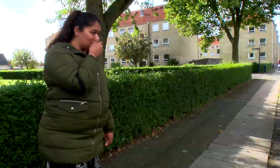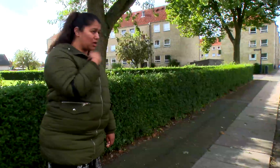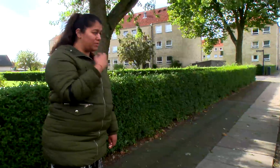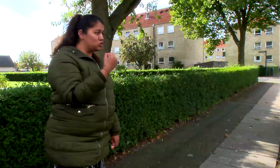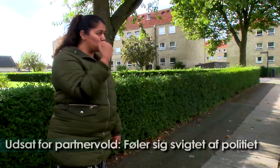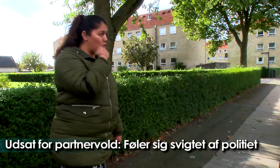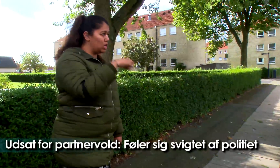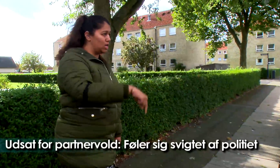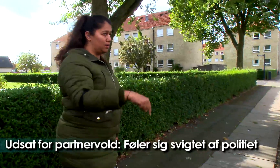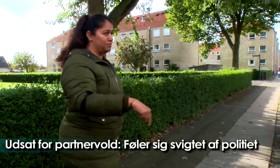Jeg blev slået her.